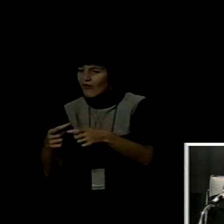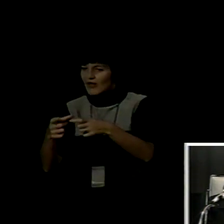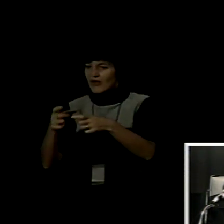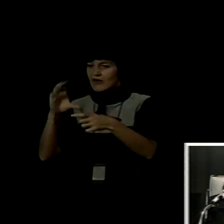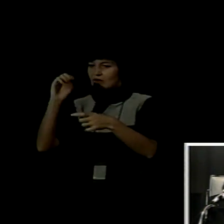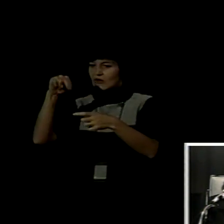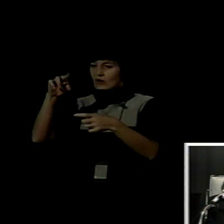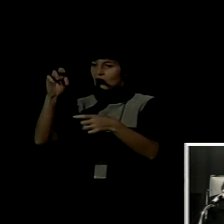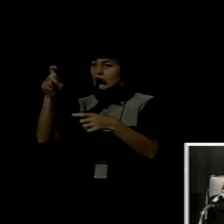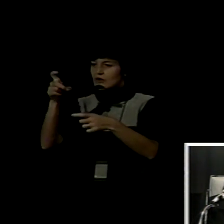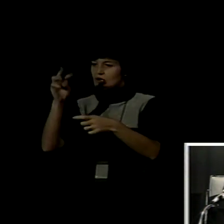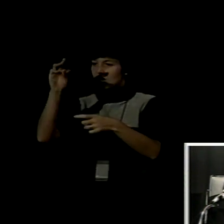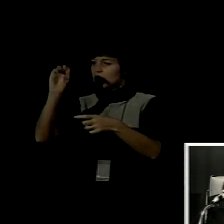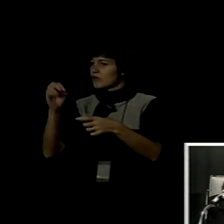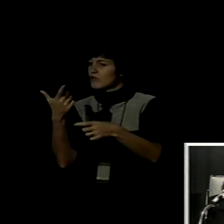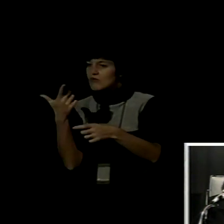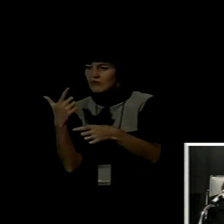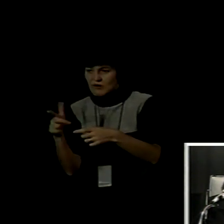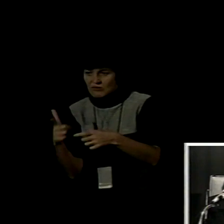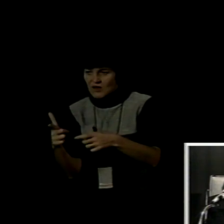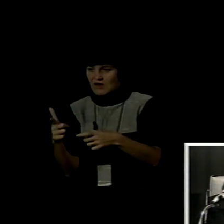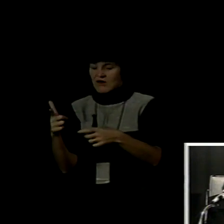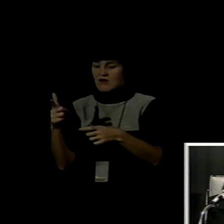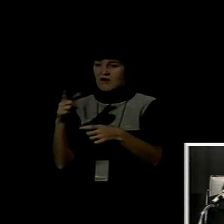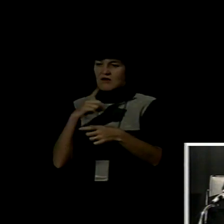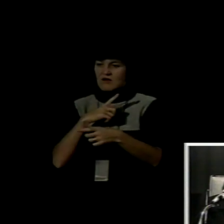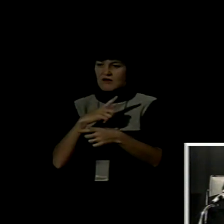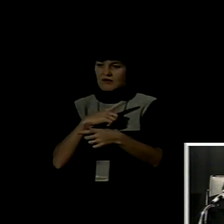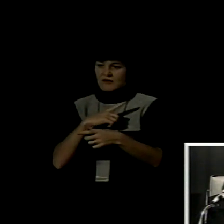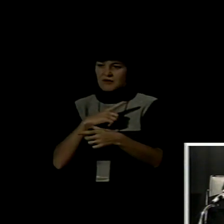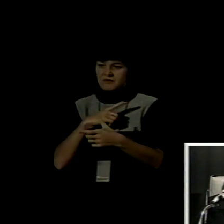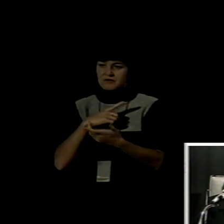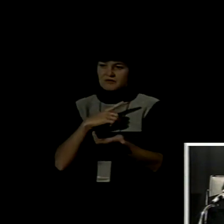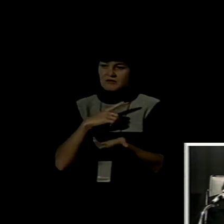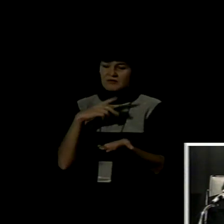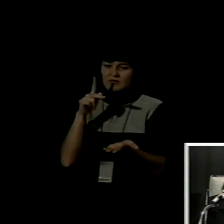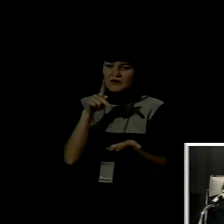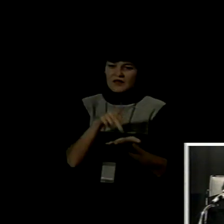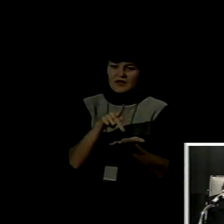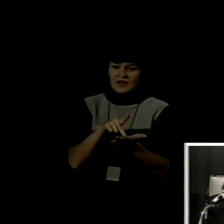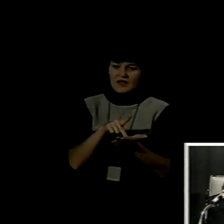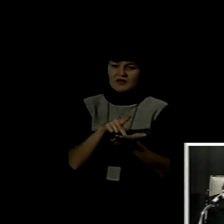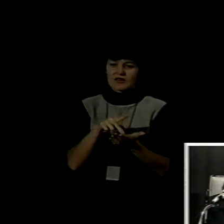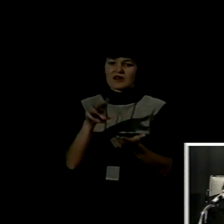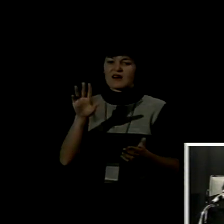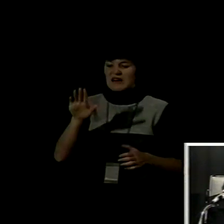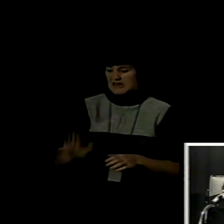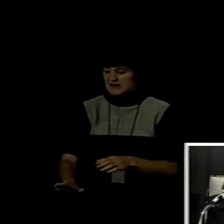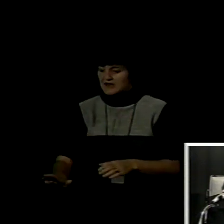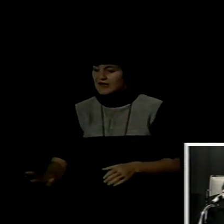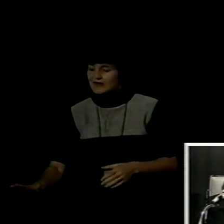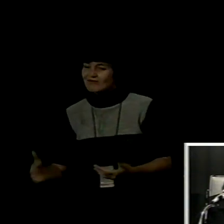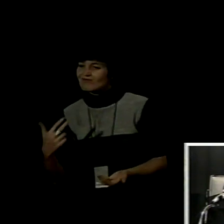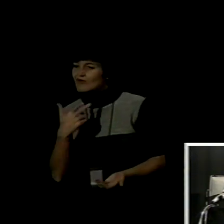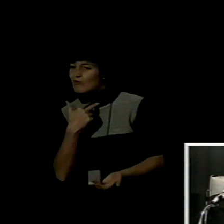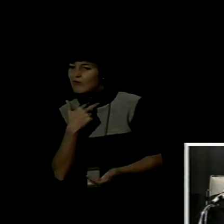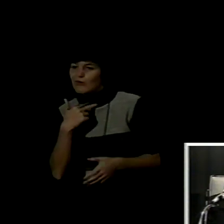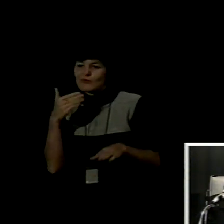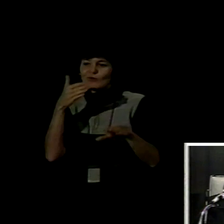lo que, entre otras cosas, les impide participar democráticamente en el proceso educativo y en sus propios